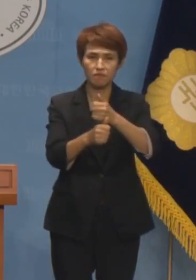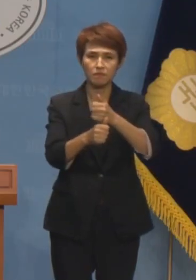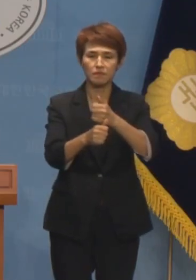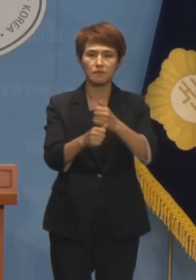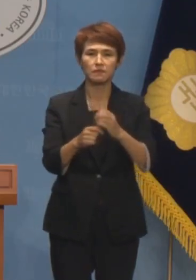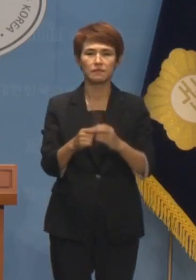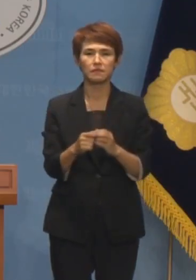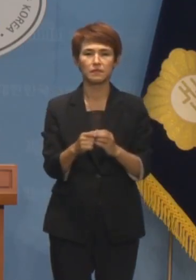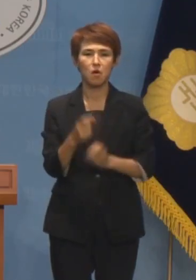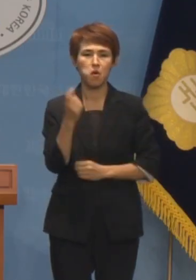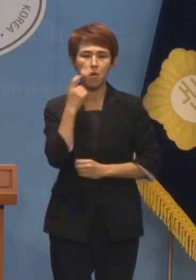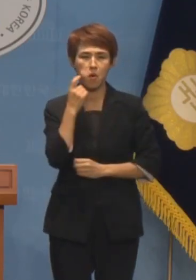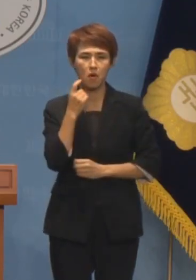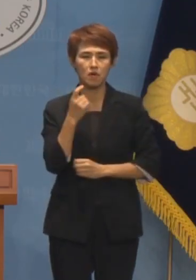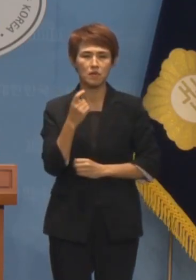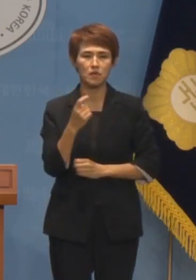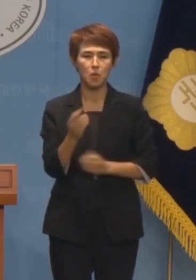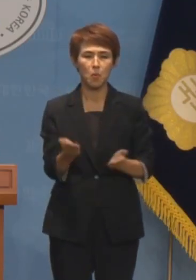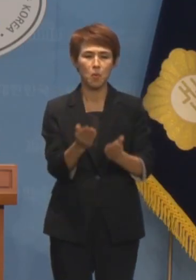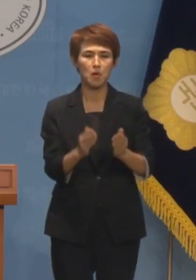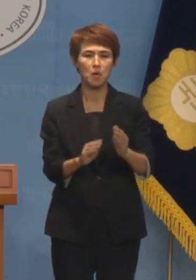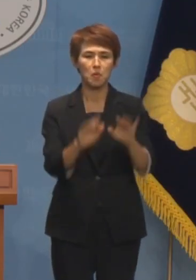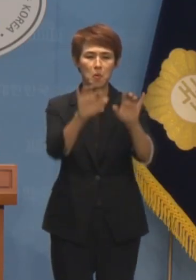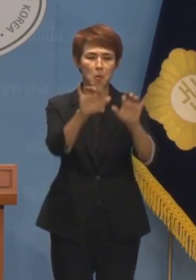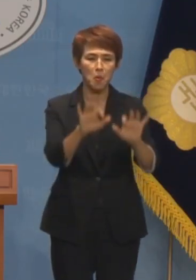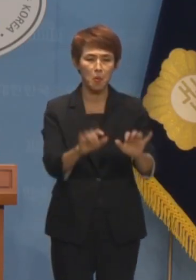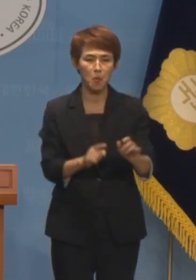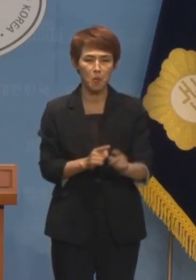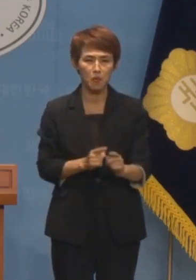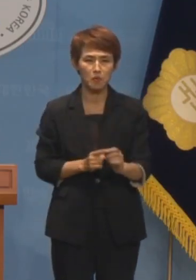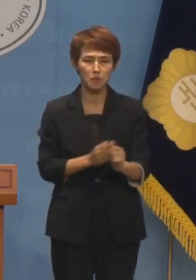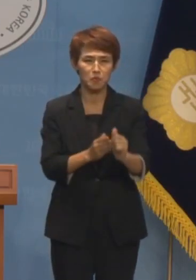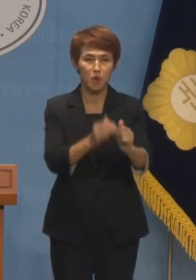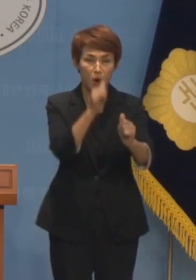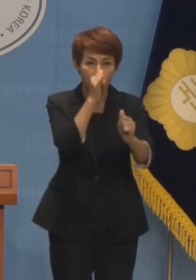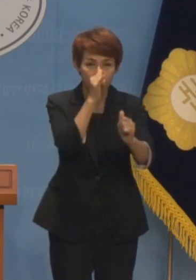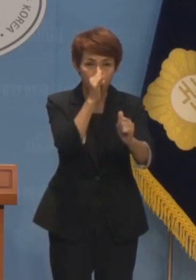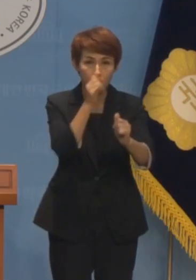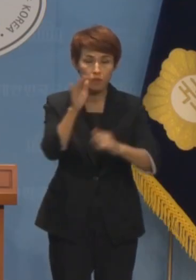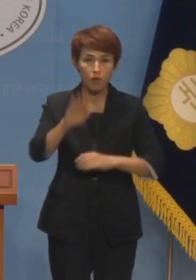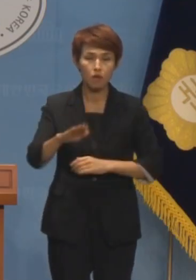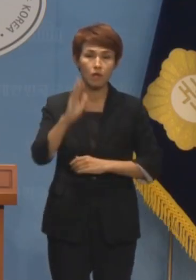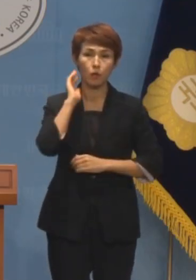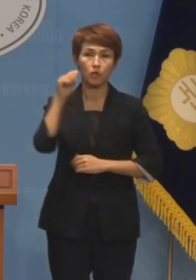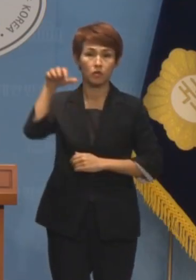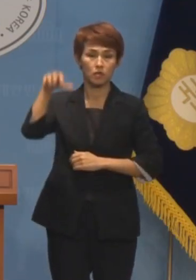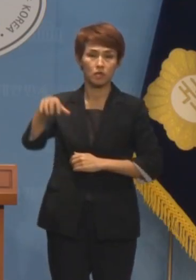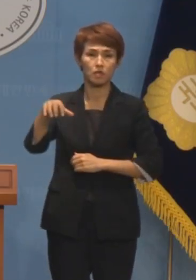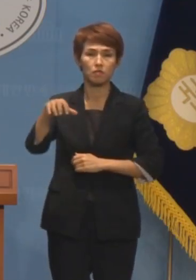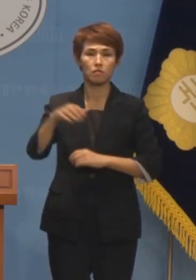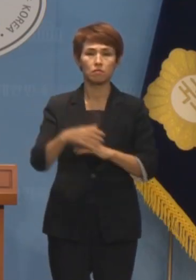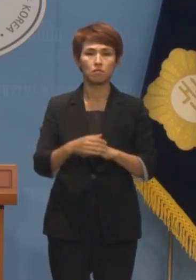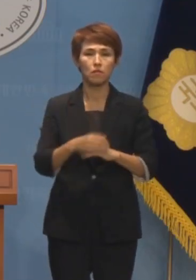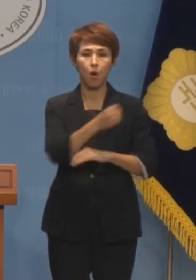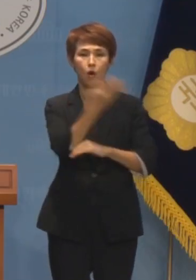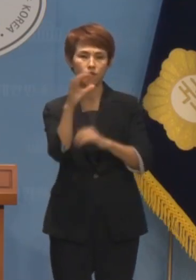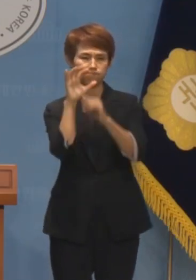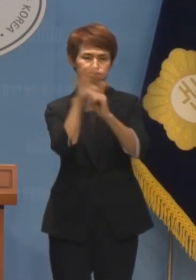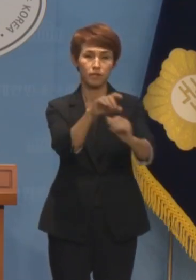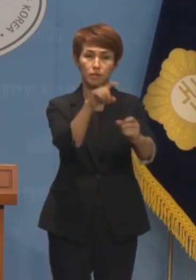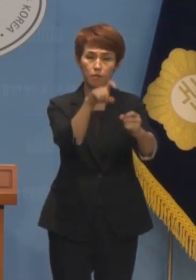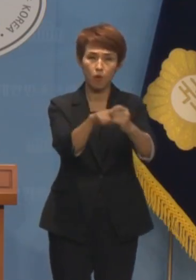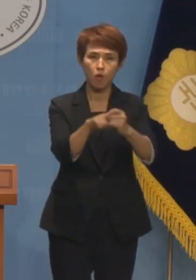보복 편파 심의로 언론의 팔을 비틀더니 이번에는 대통령실이 언론을 입틀막하기 위한